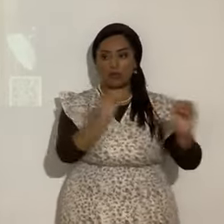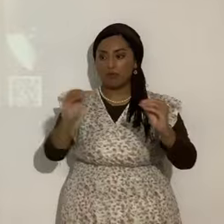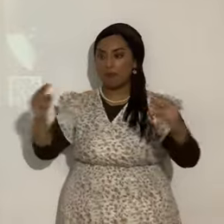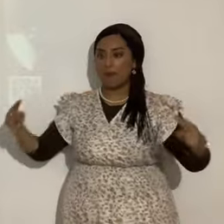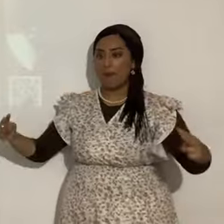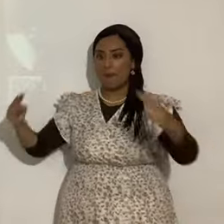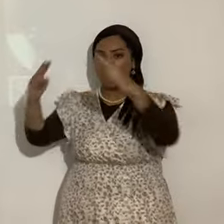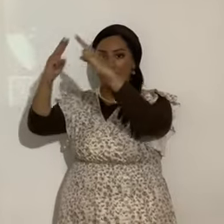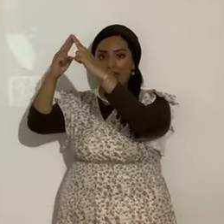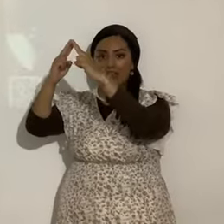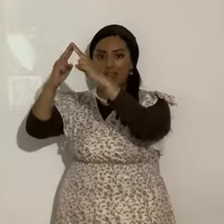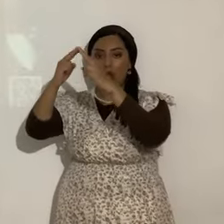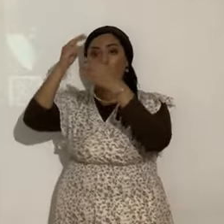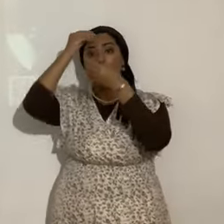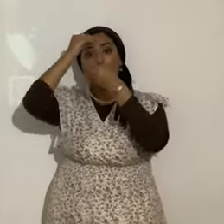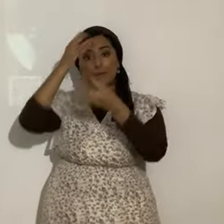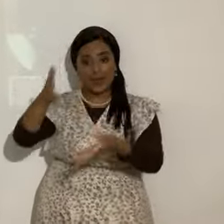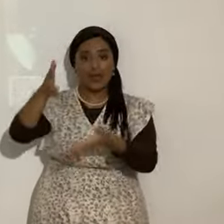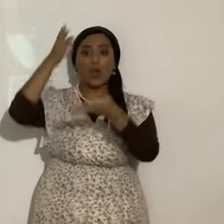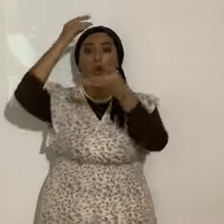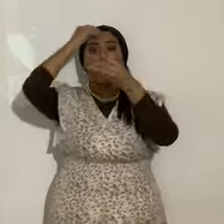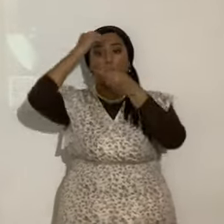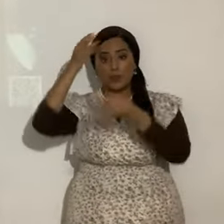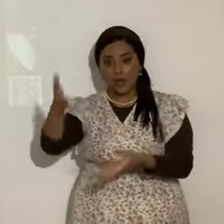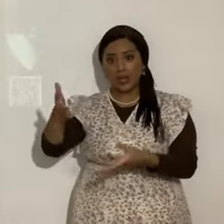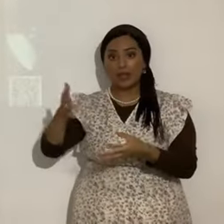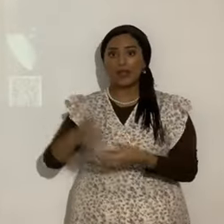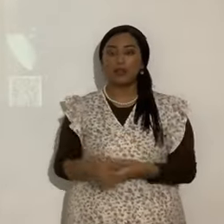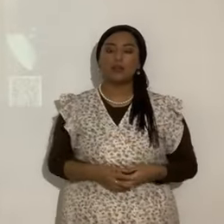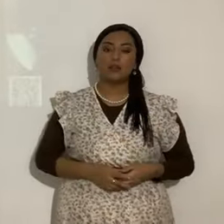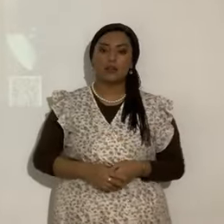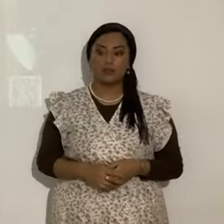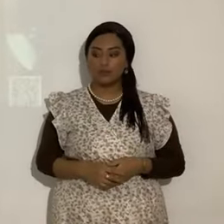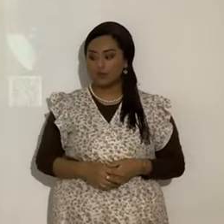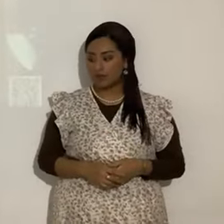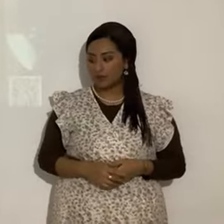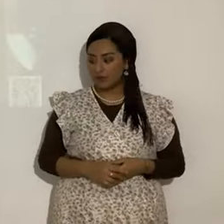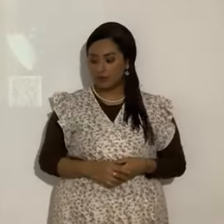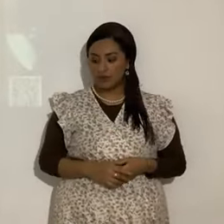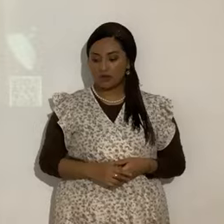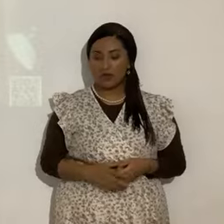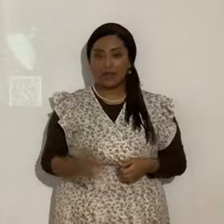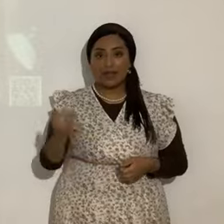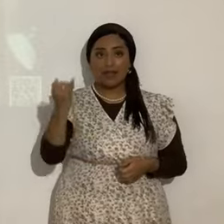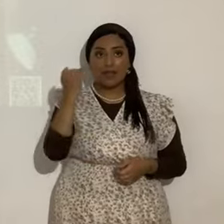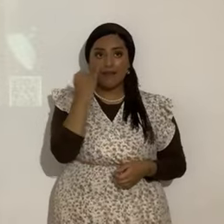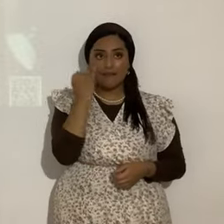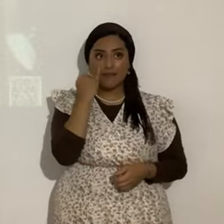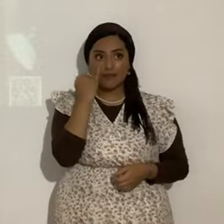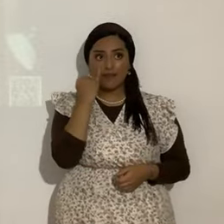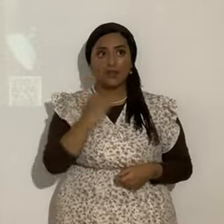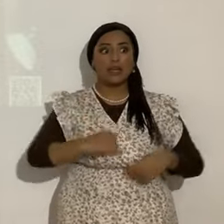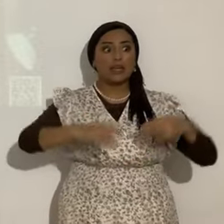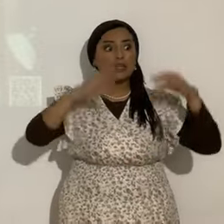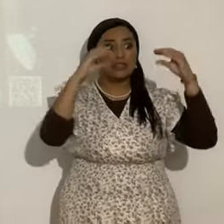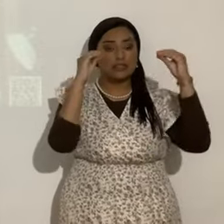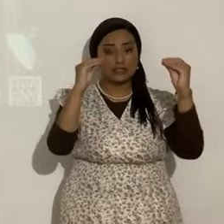dice obedecer obedecer entonces es saber si se enseña Torah y se